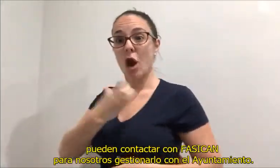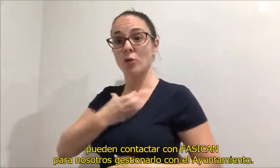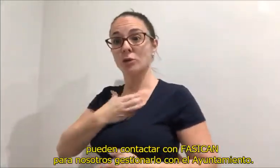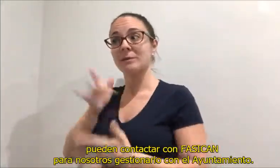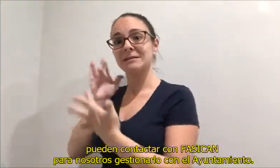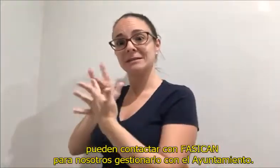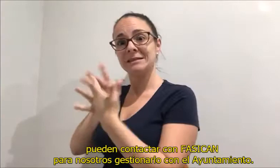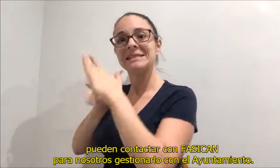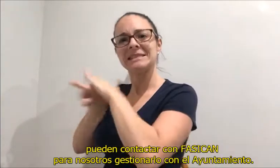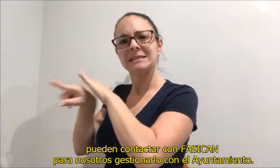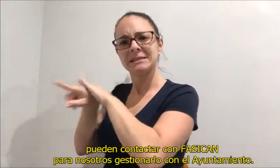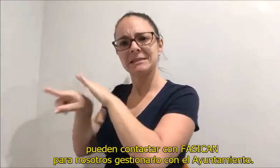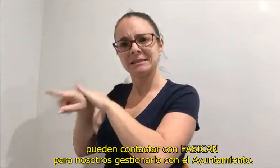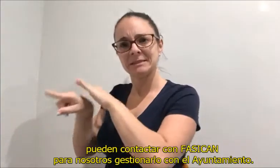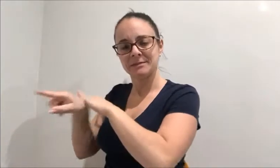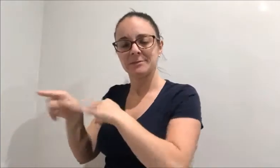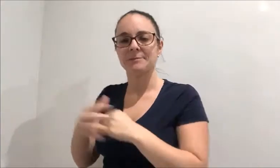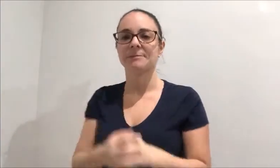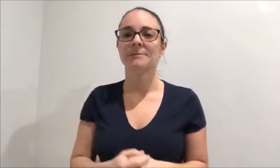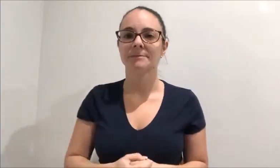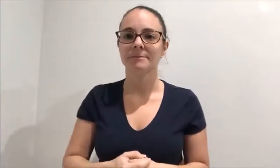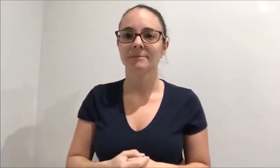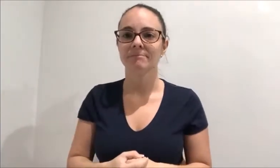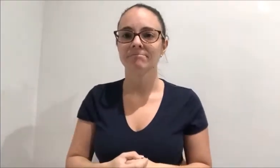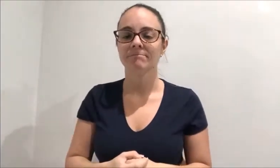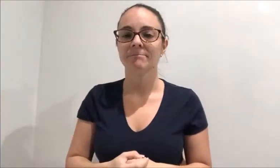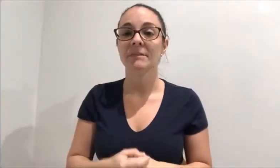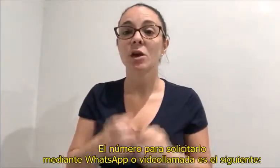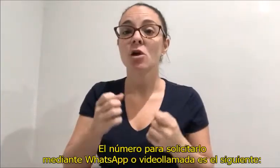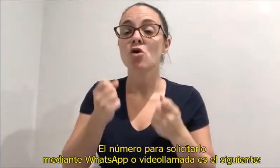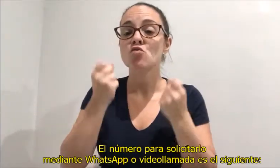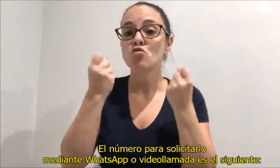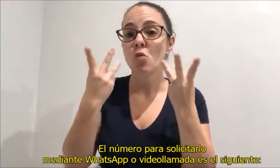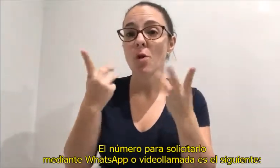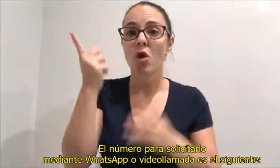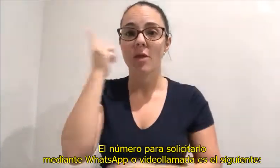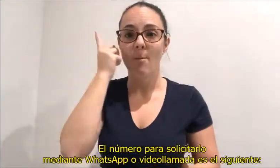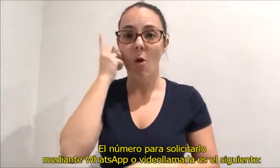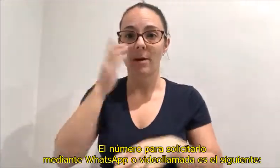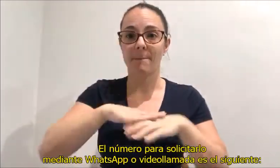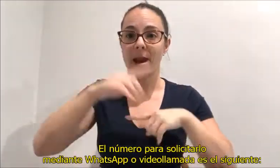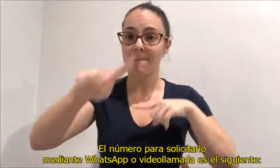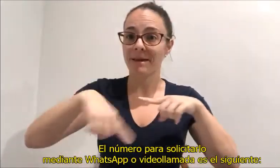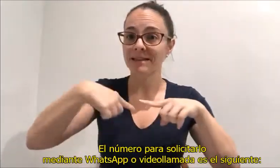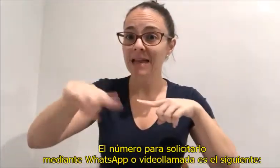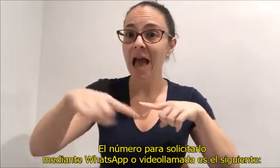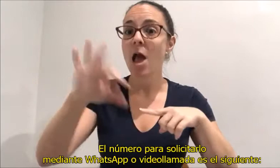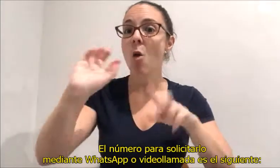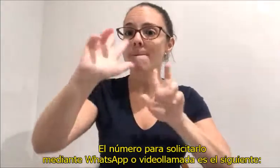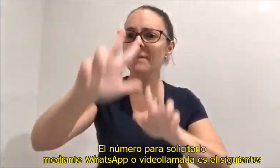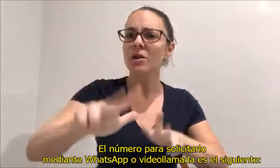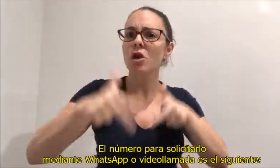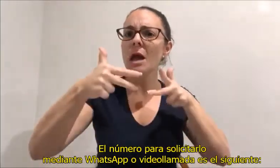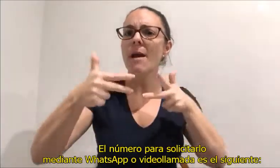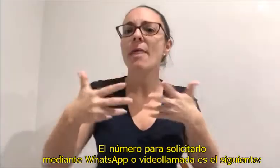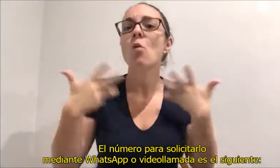con Fasicam para nosotros gestionarlo con el ayuntamiento. El número para solicitarlo mediante WhatsApp